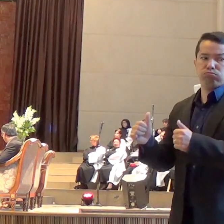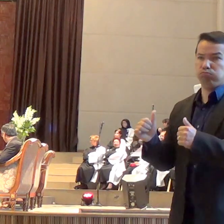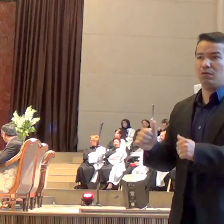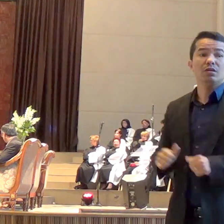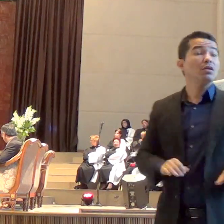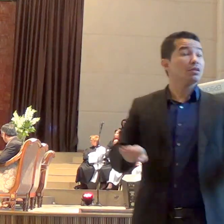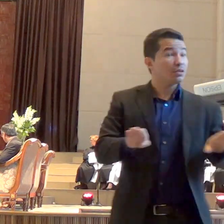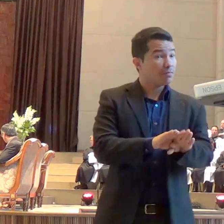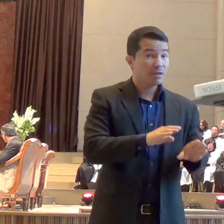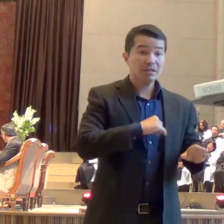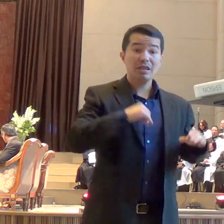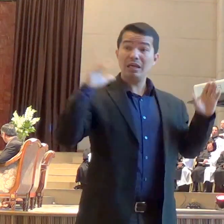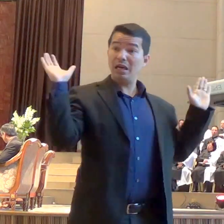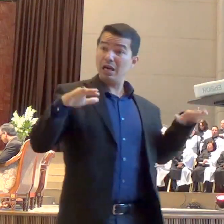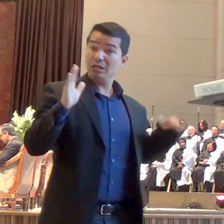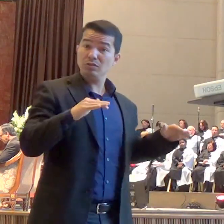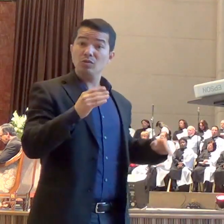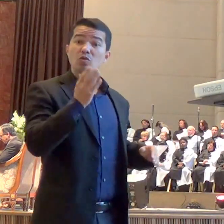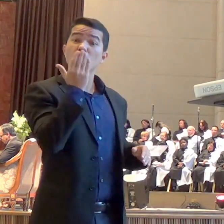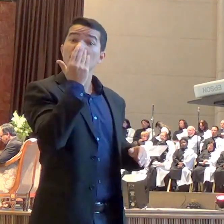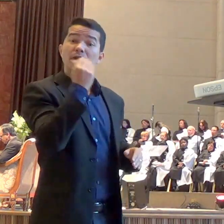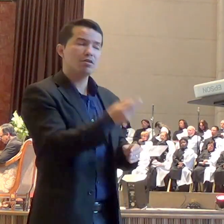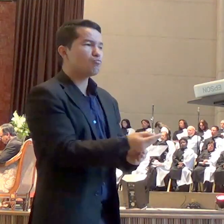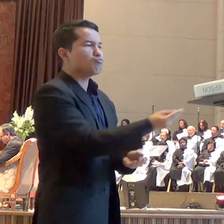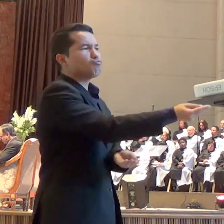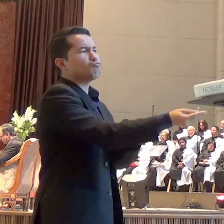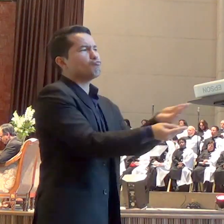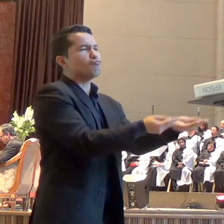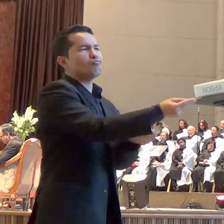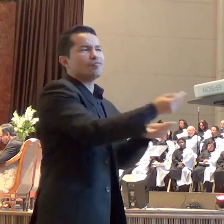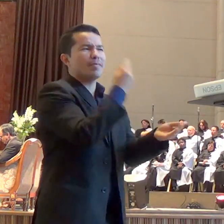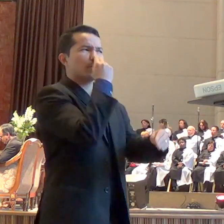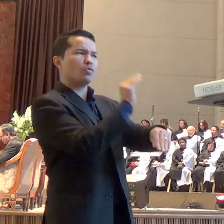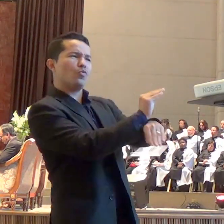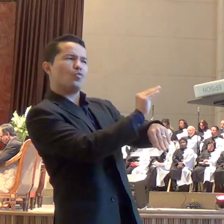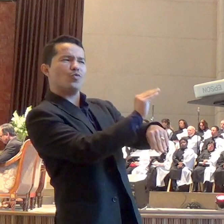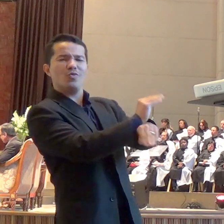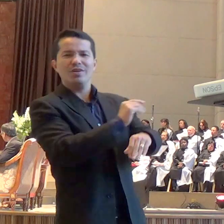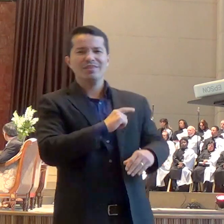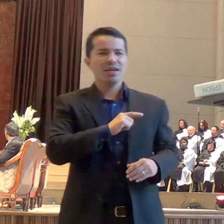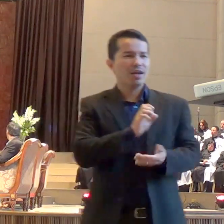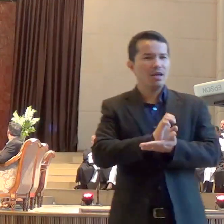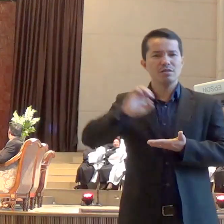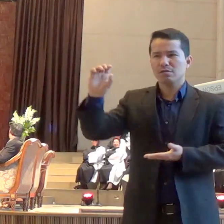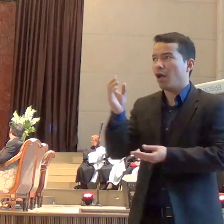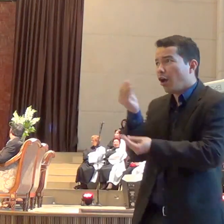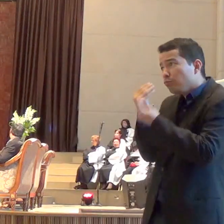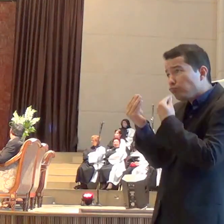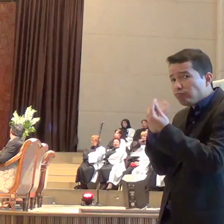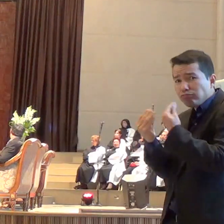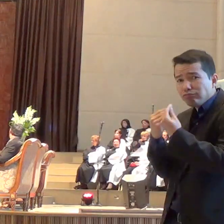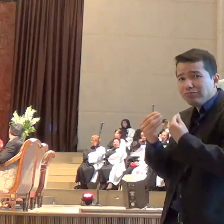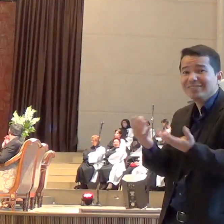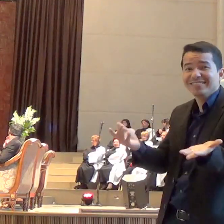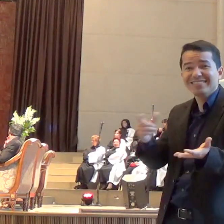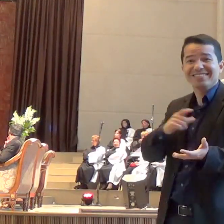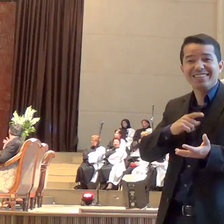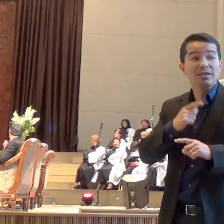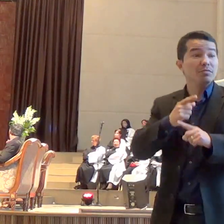alimentando Elias quando ele estava deprimido, desesperado por causa da ameaça de Jezabel. E a